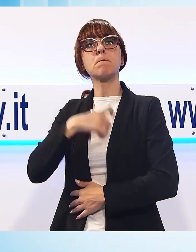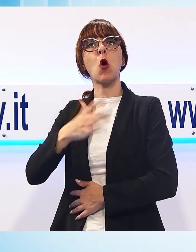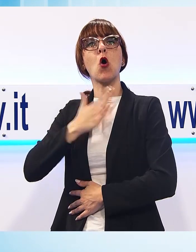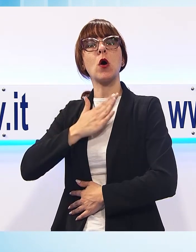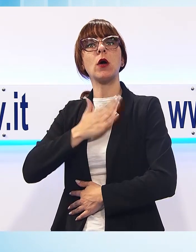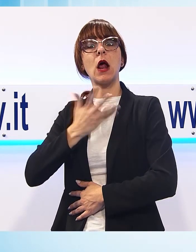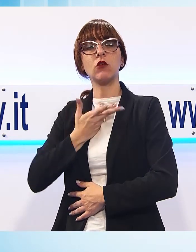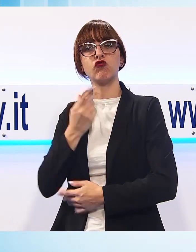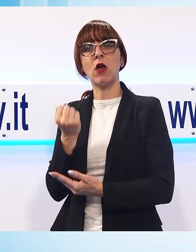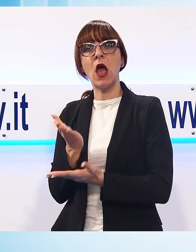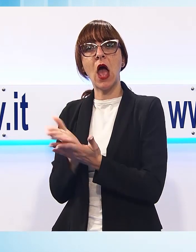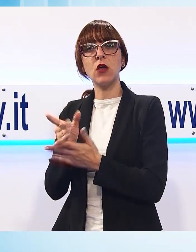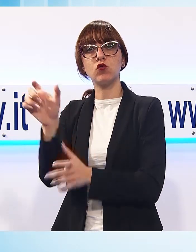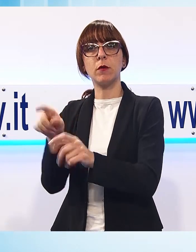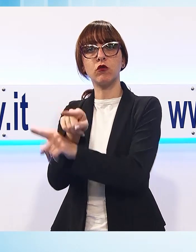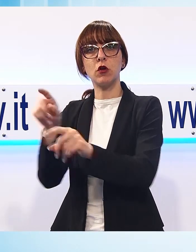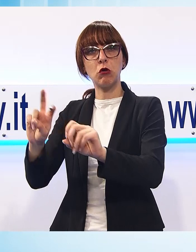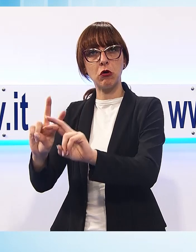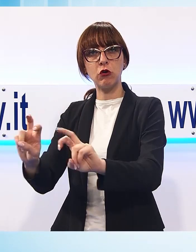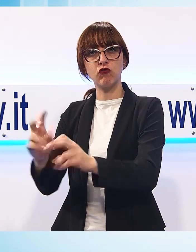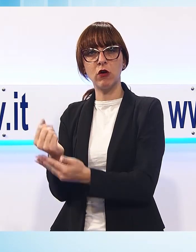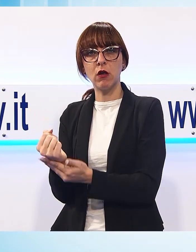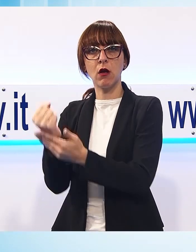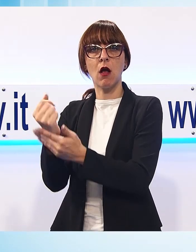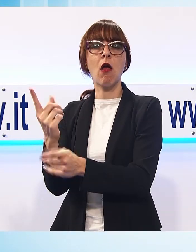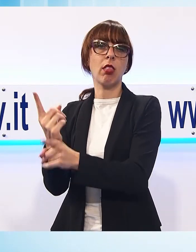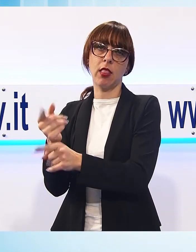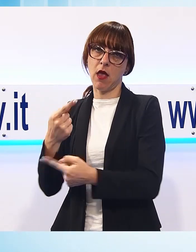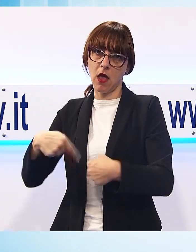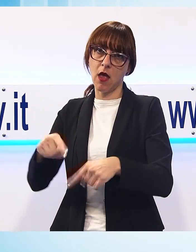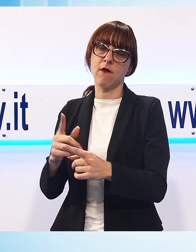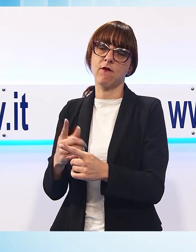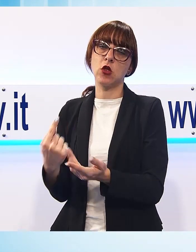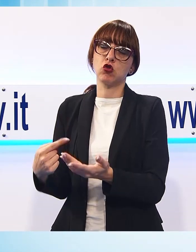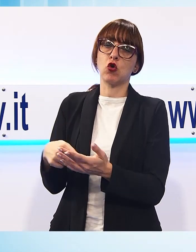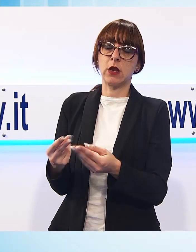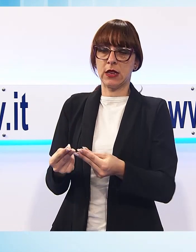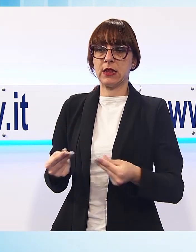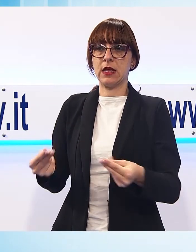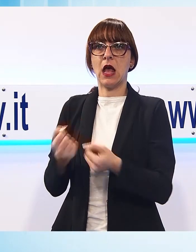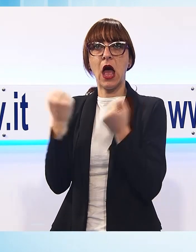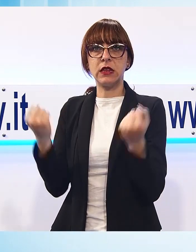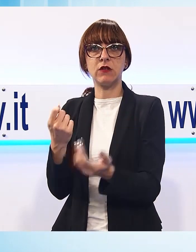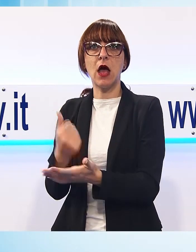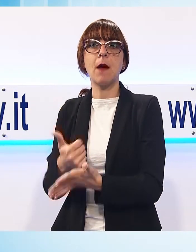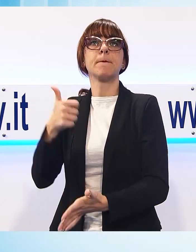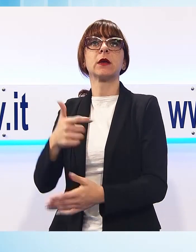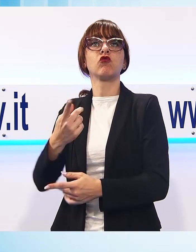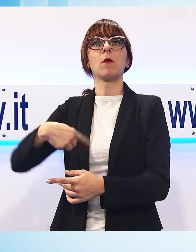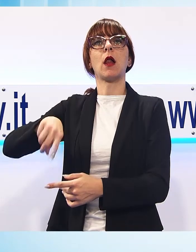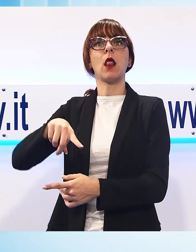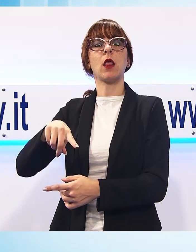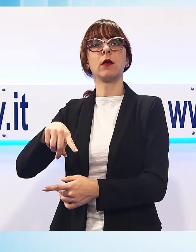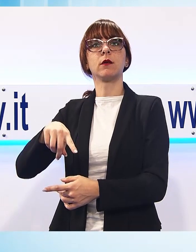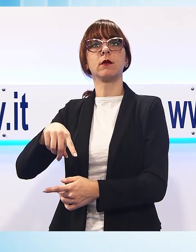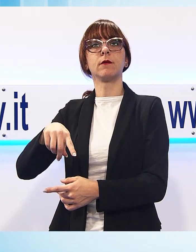ricerca e quindi abbiamo anche un dovere di ritornare sul territorio quello che è l'attività principale nostra e quindi